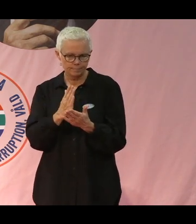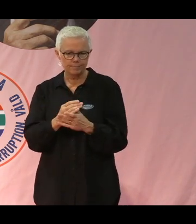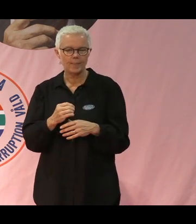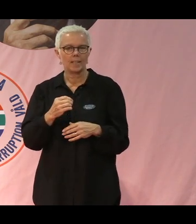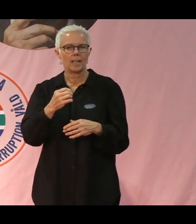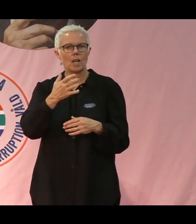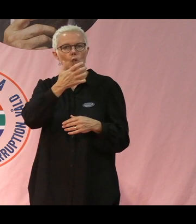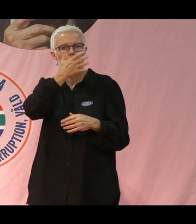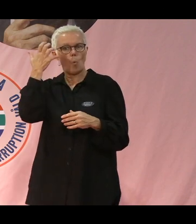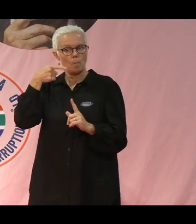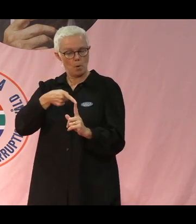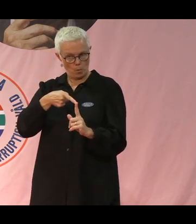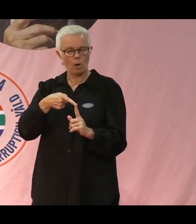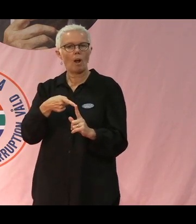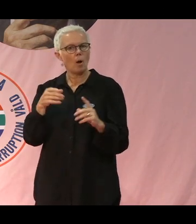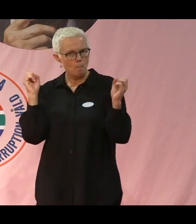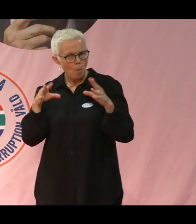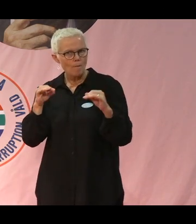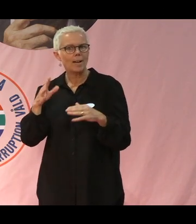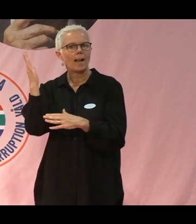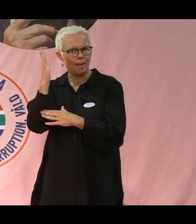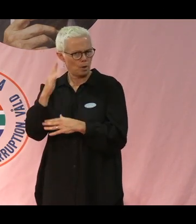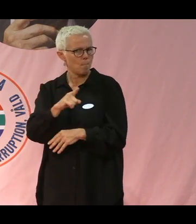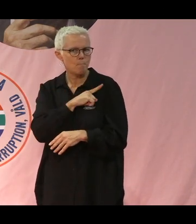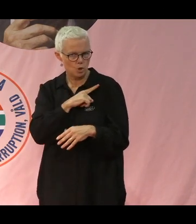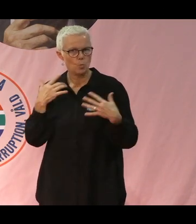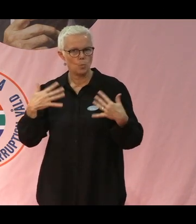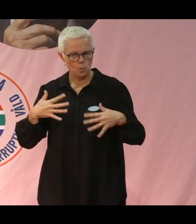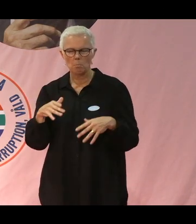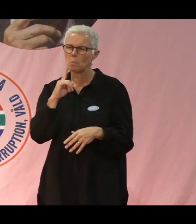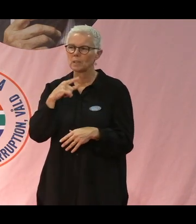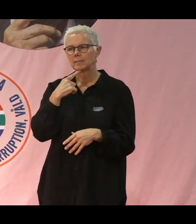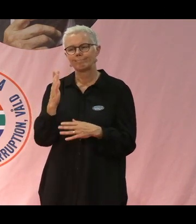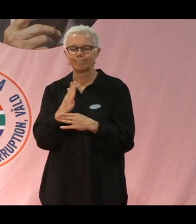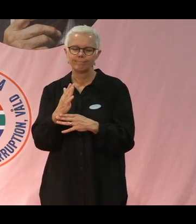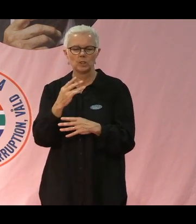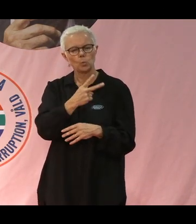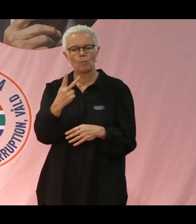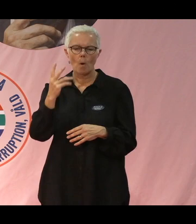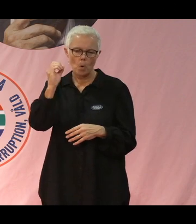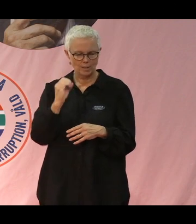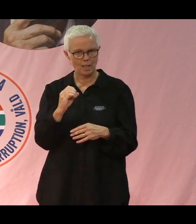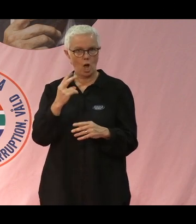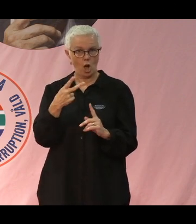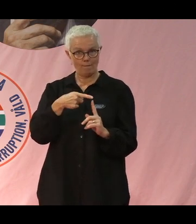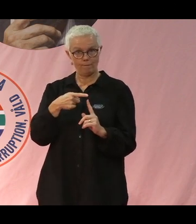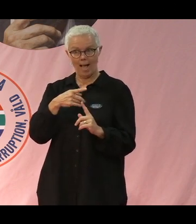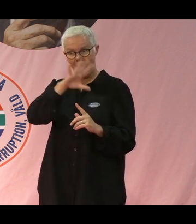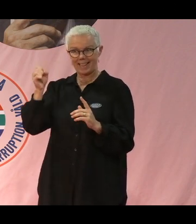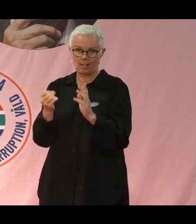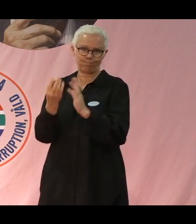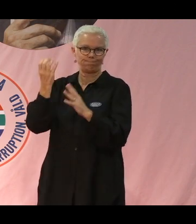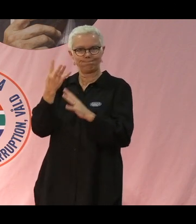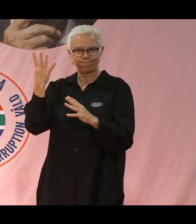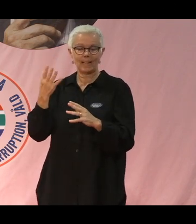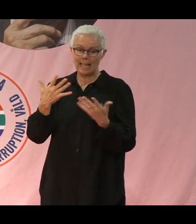jordbruken har en jättestor inverkan på klimatet. Och man brukar säga att ungefär 22 procent av de globala utsläppen kommer från